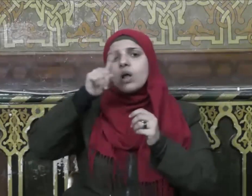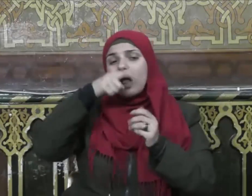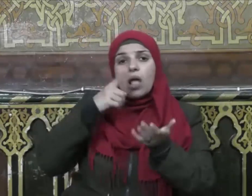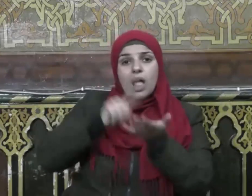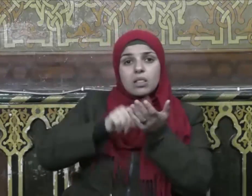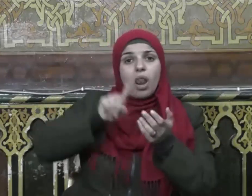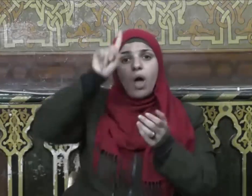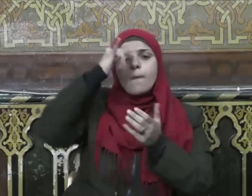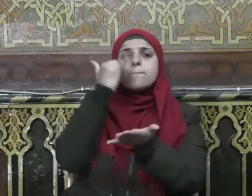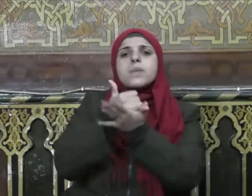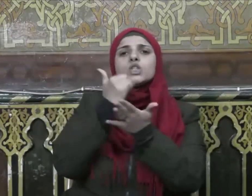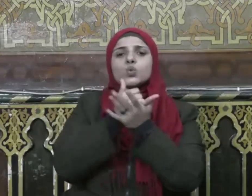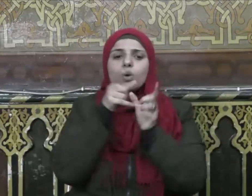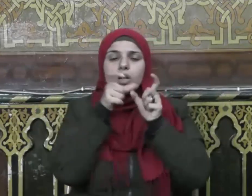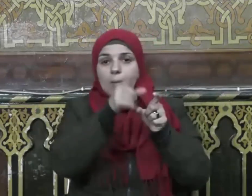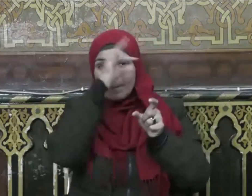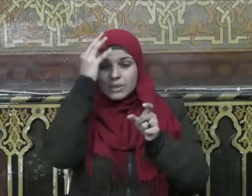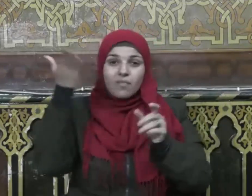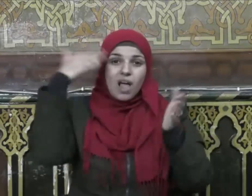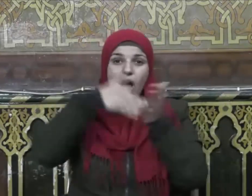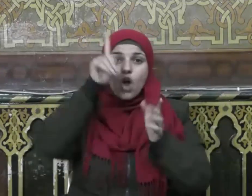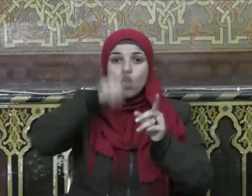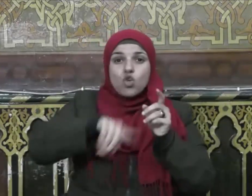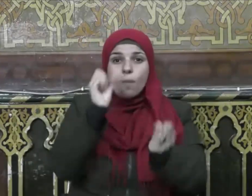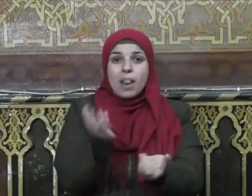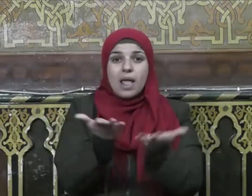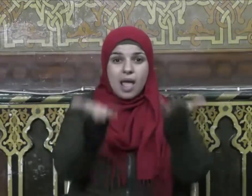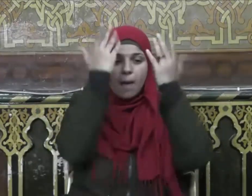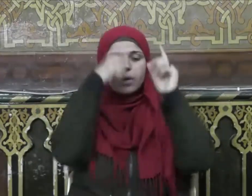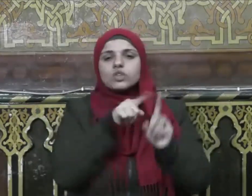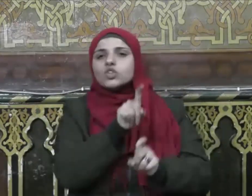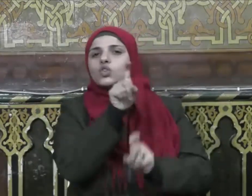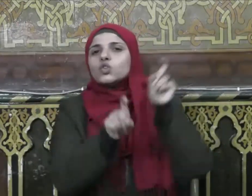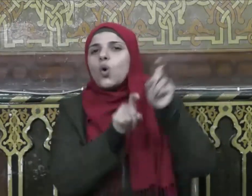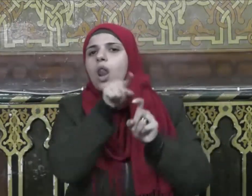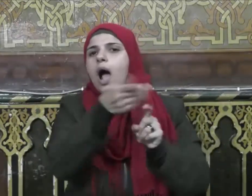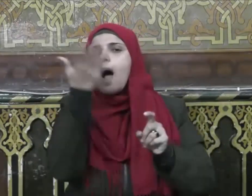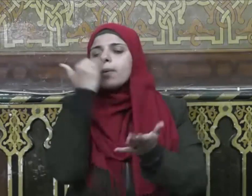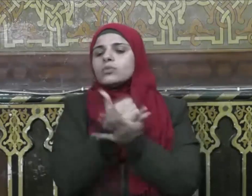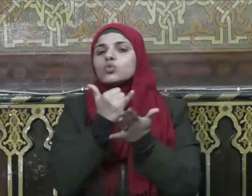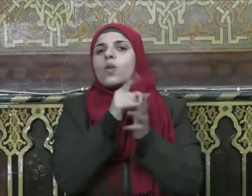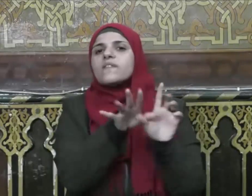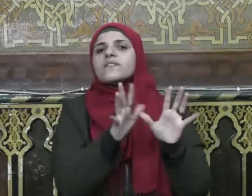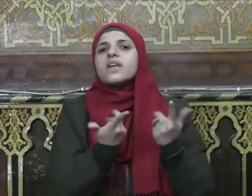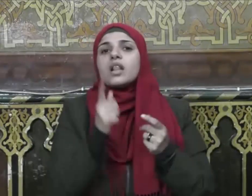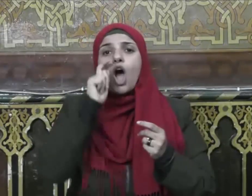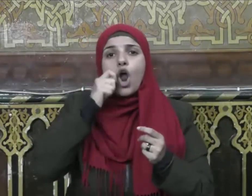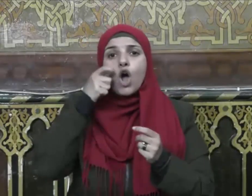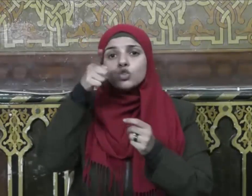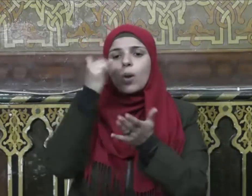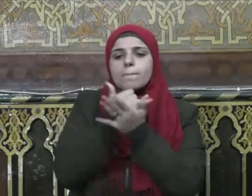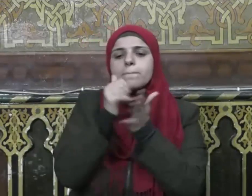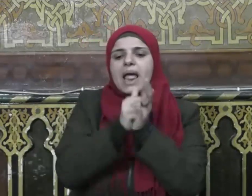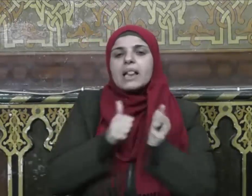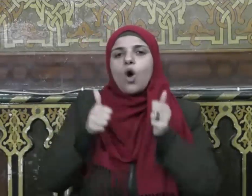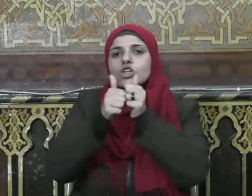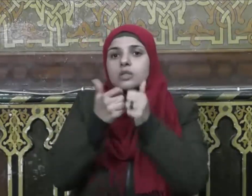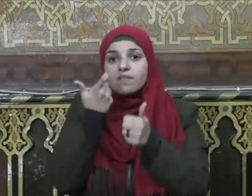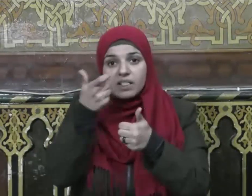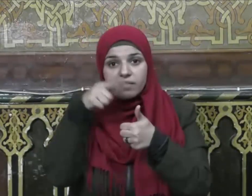راع عما استرعاه أحفظ أم ضيع حتى يسأل الرجل عن أهل بيته اللهم